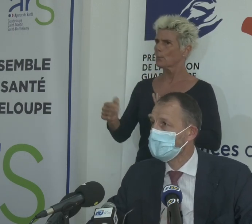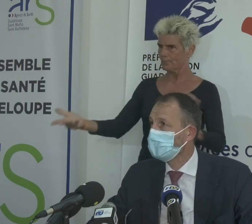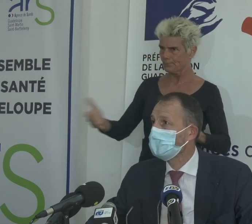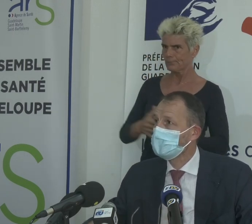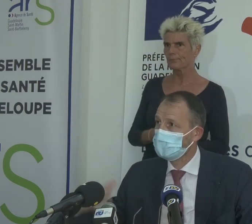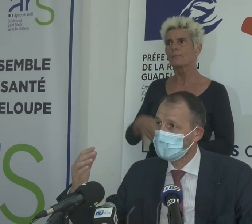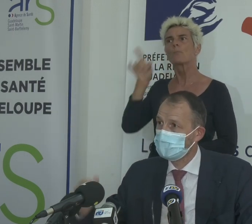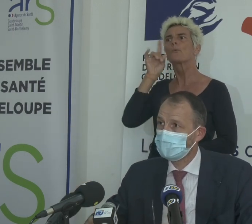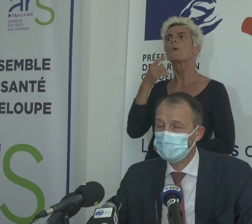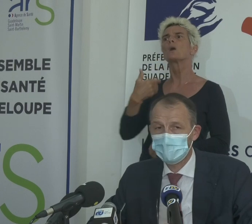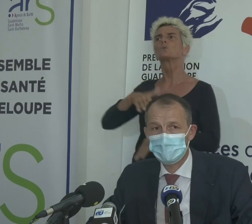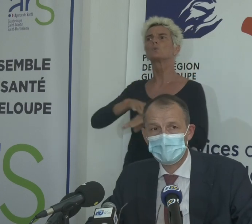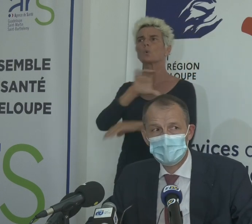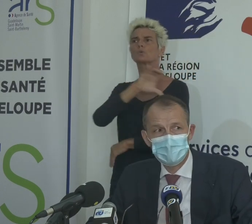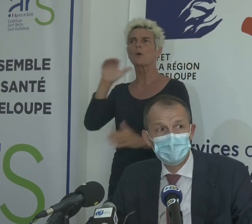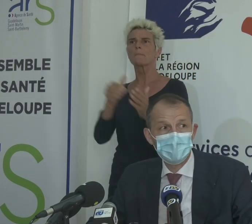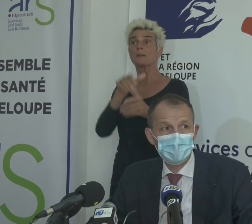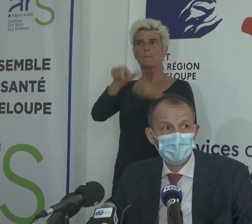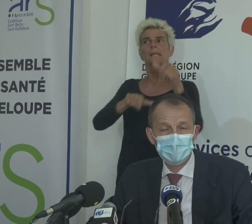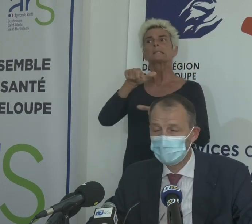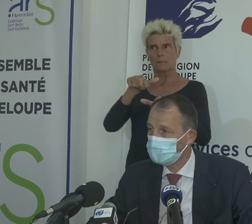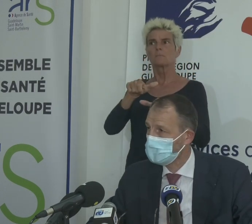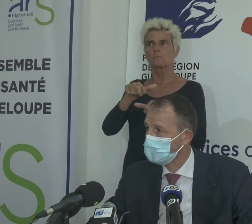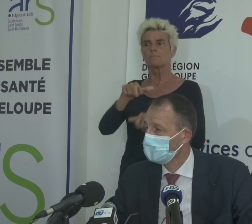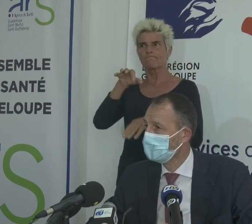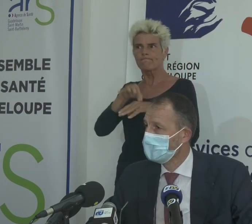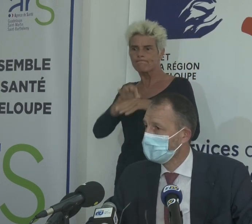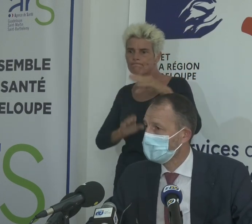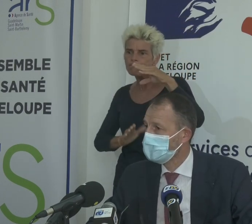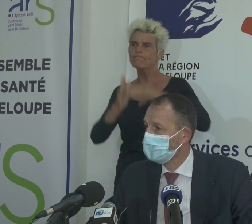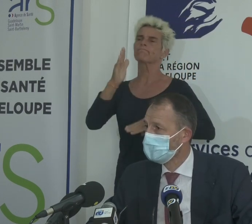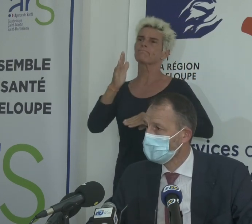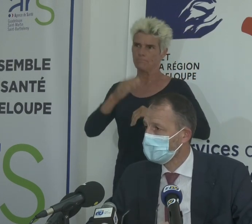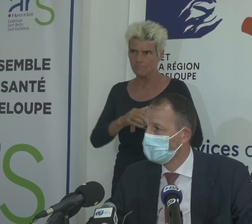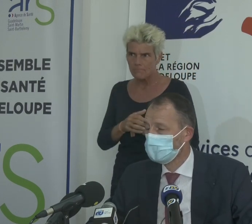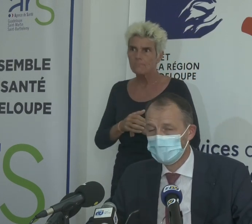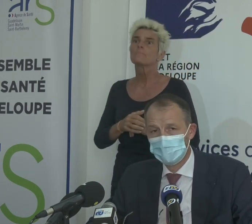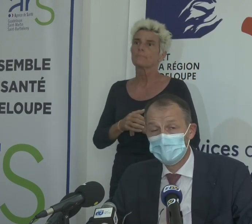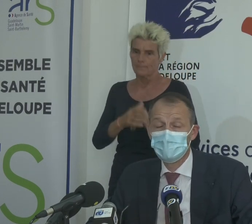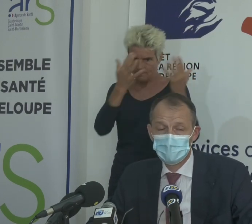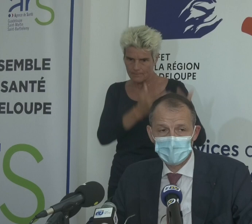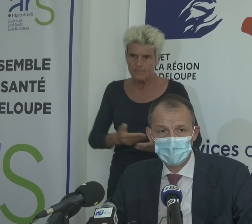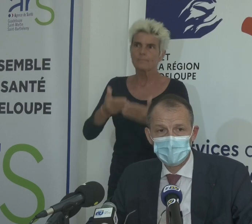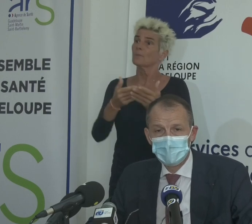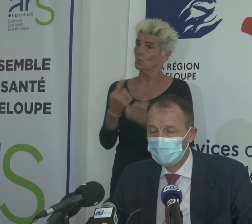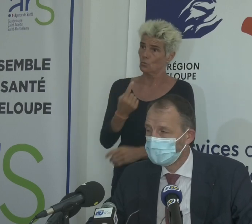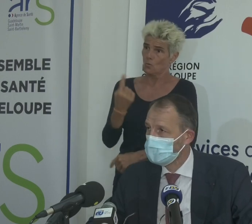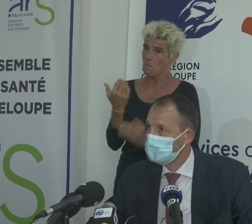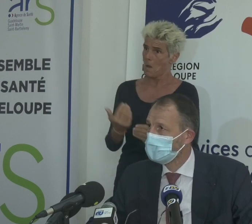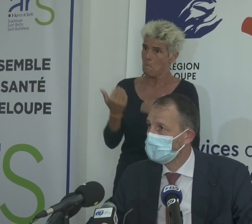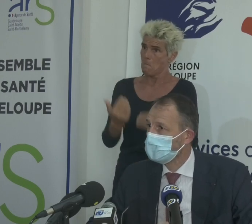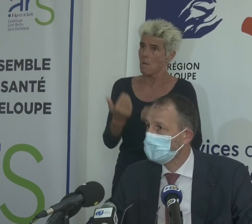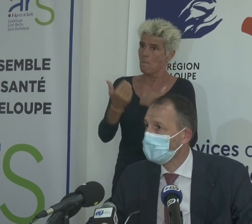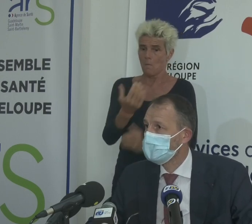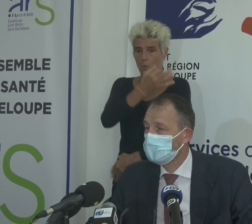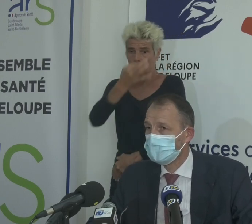montrait déjà qu'on était sur des taux très, très, très élevés, notamment du fait du nombre de tests. Ces deux taux, c'était le taux de, c'est toujours d'ailleurs, le taux de